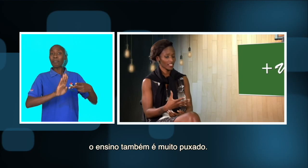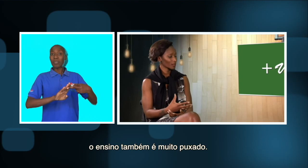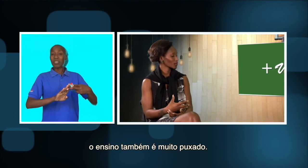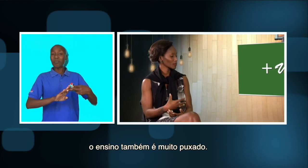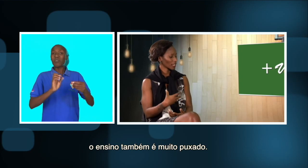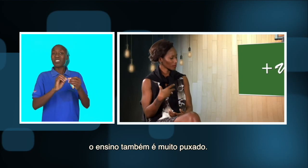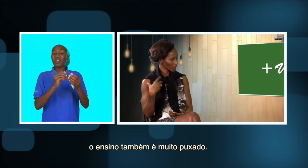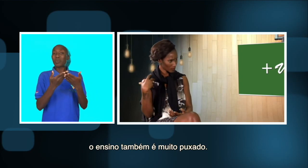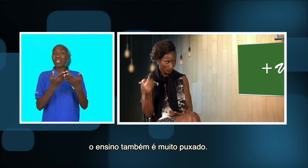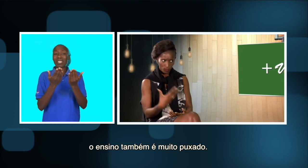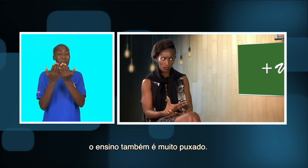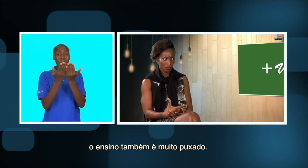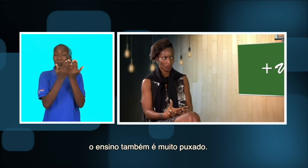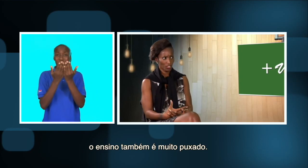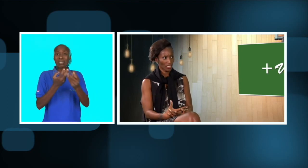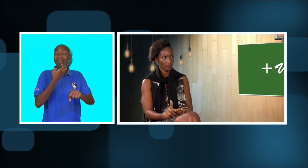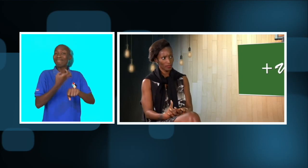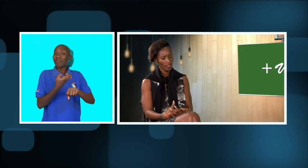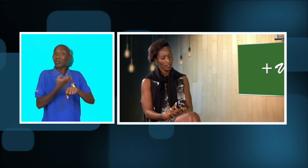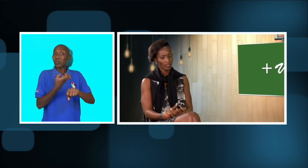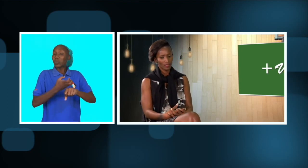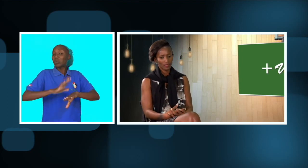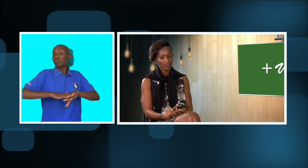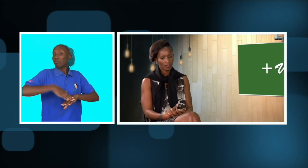ensino também é muito puxado.